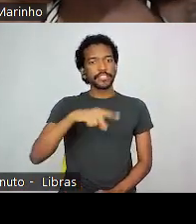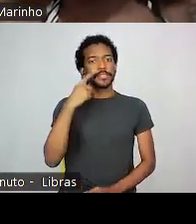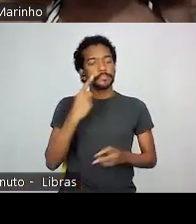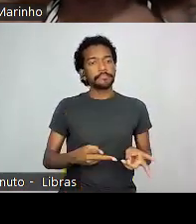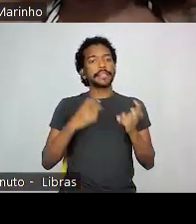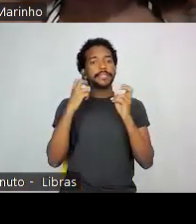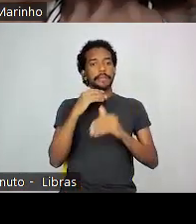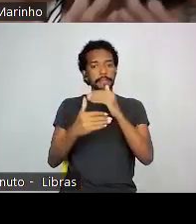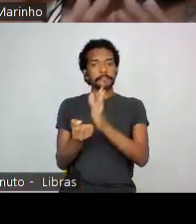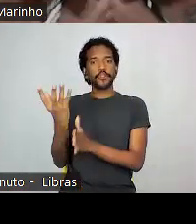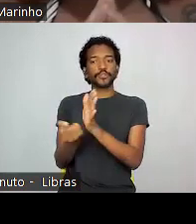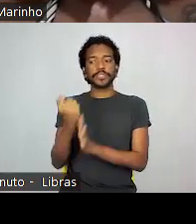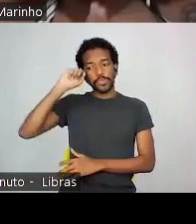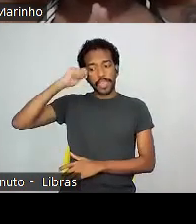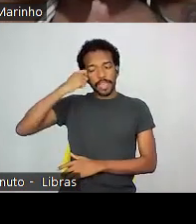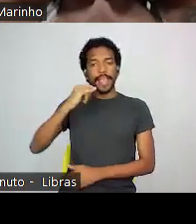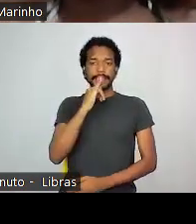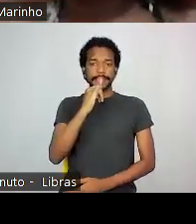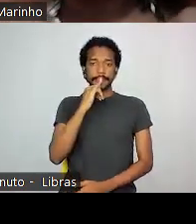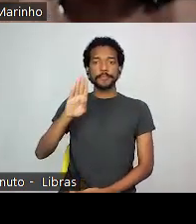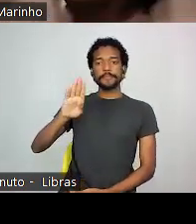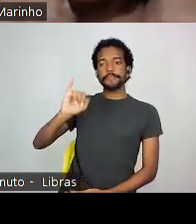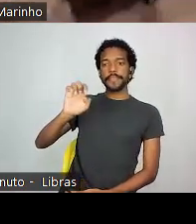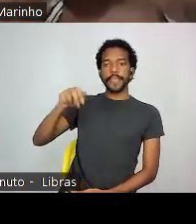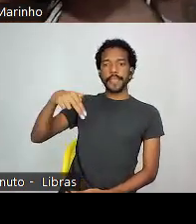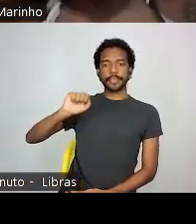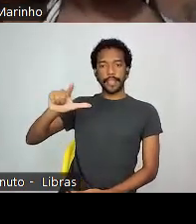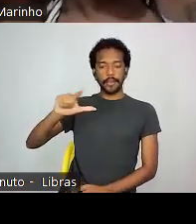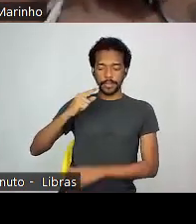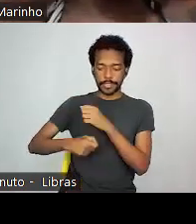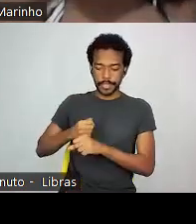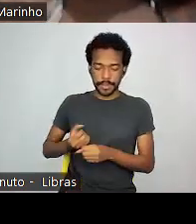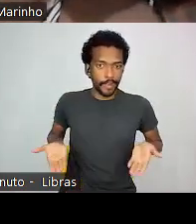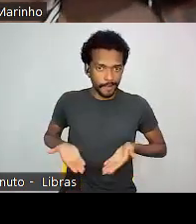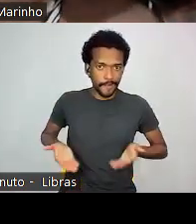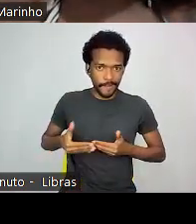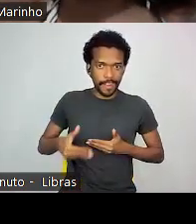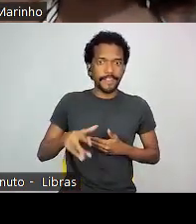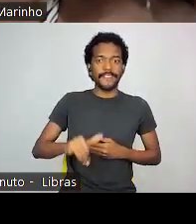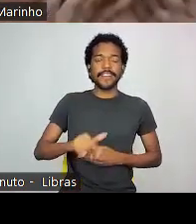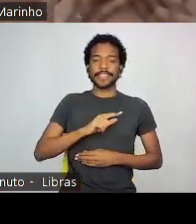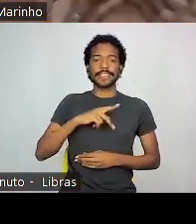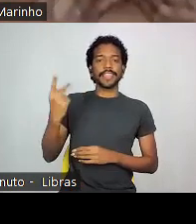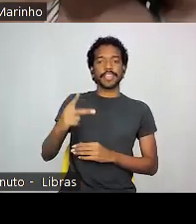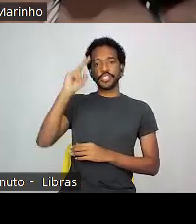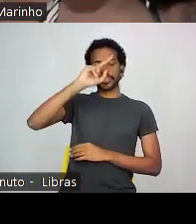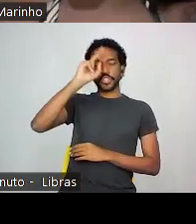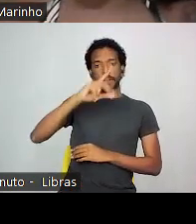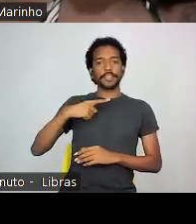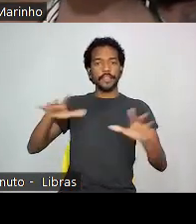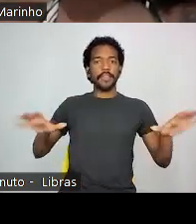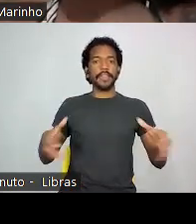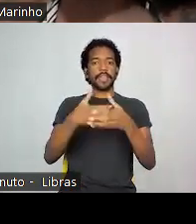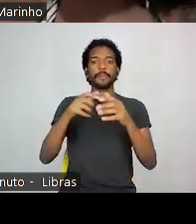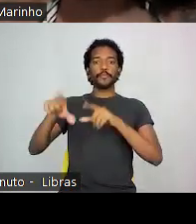produções negras, por exemplo, a Bienal, desse ano, ela está, pela primeira vez em sua história, com uma equipe